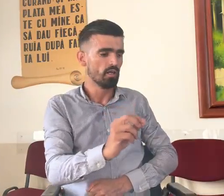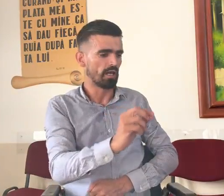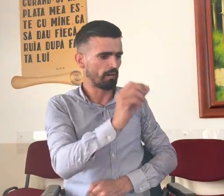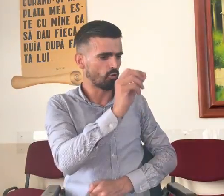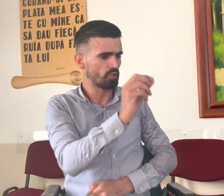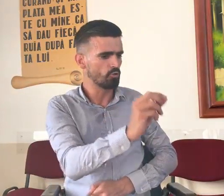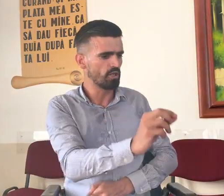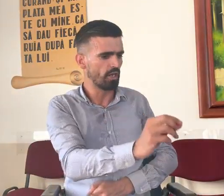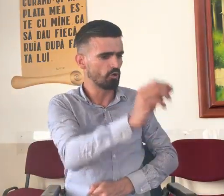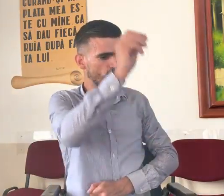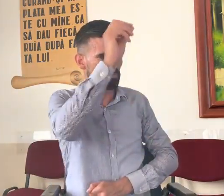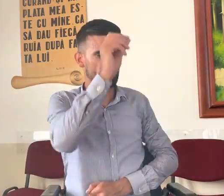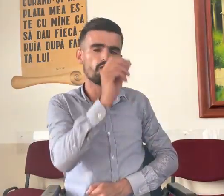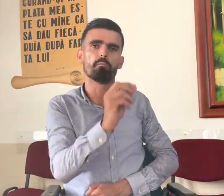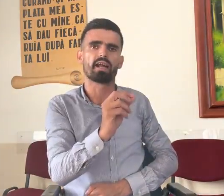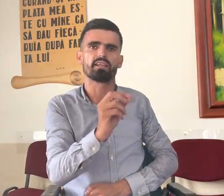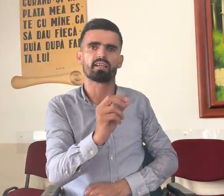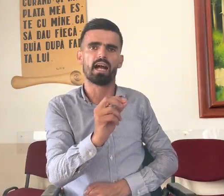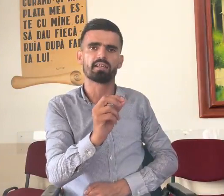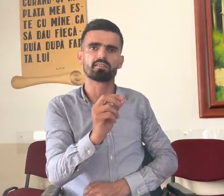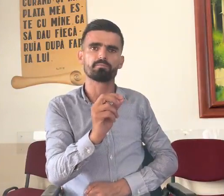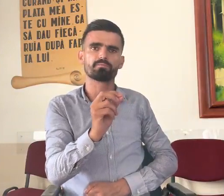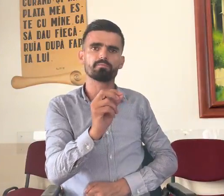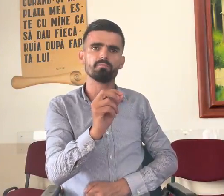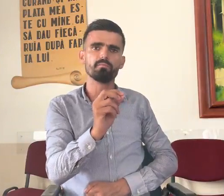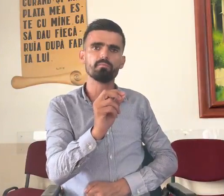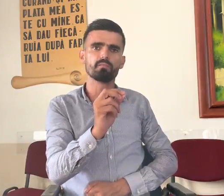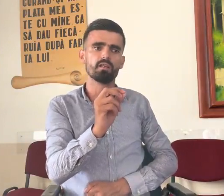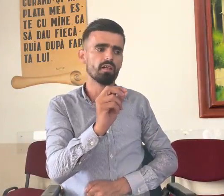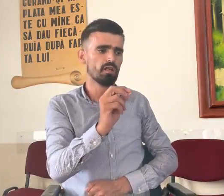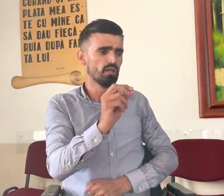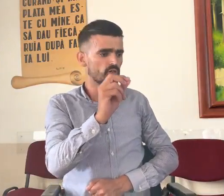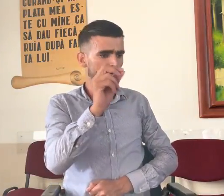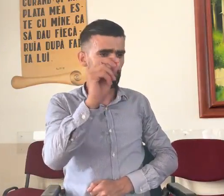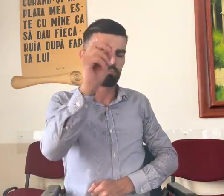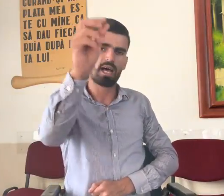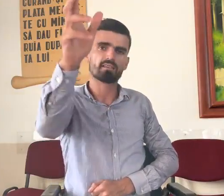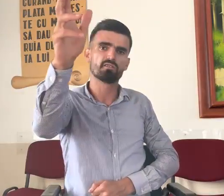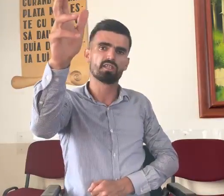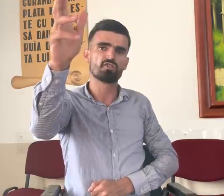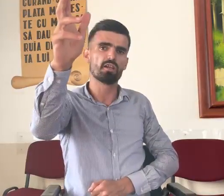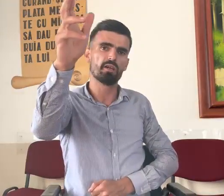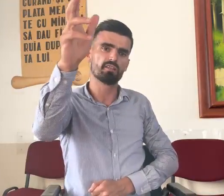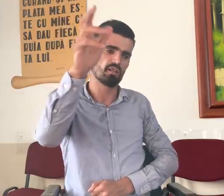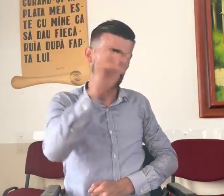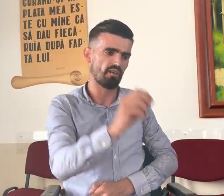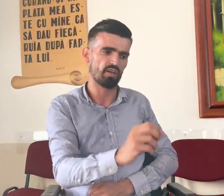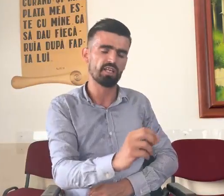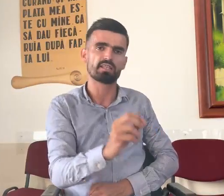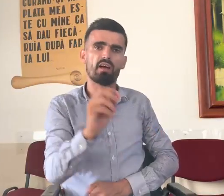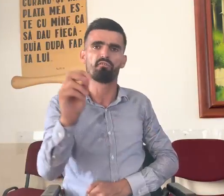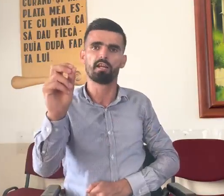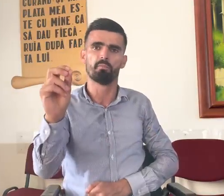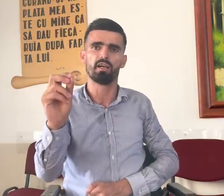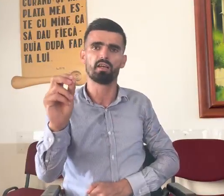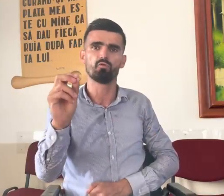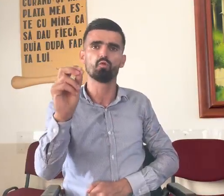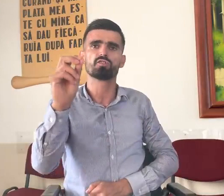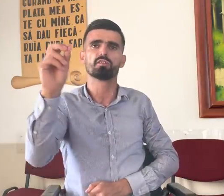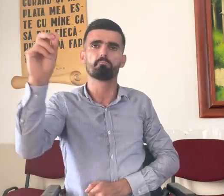La rugăciunea lui Dumnezeu m-a ridicat. Și-am umblat 10 metri și-am venit. filmări. Nu sunt